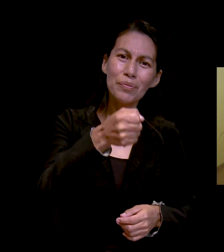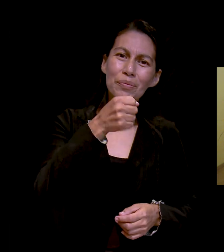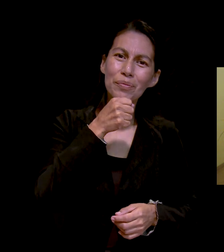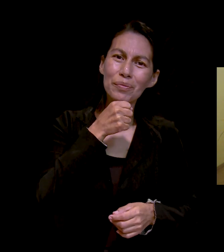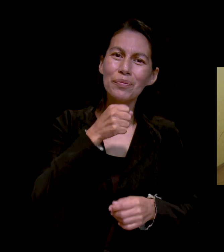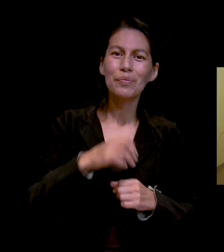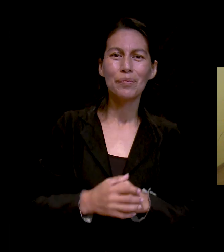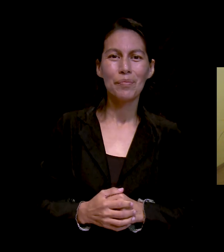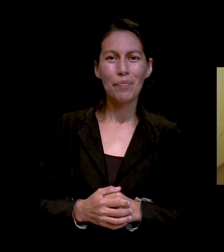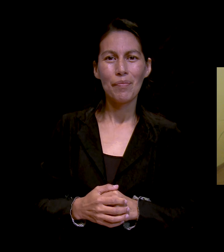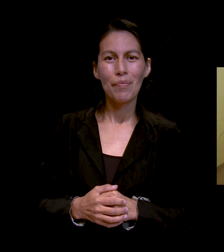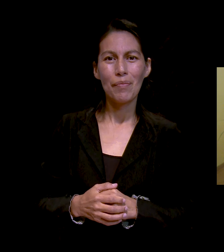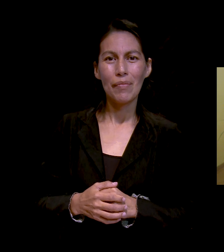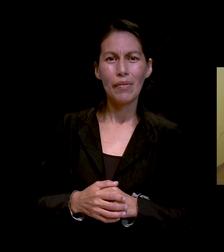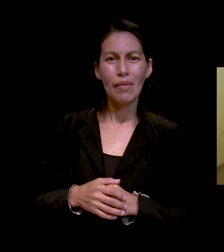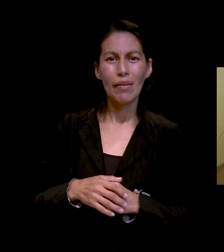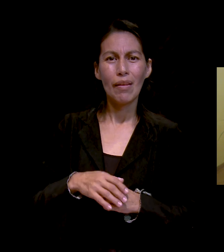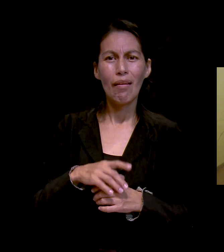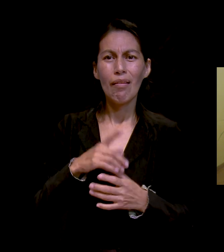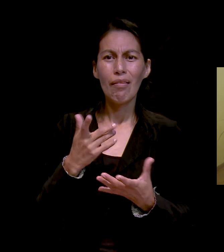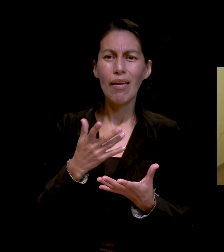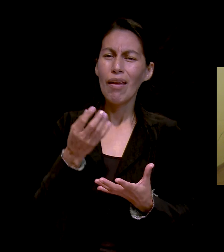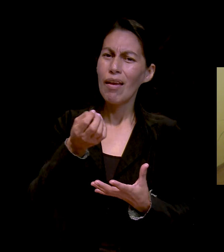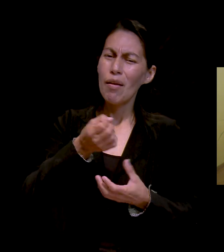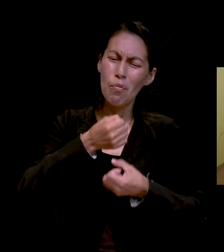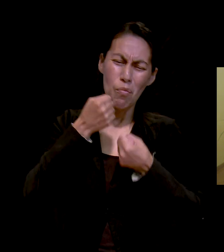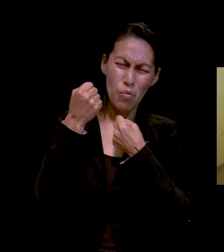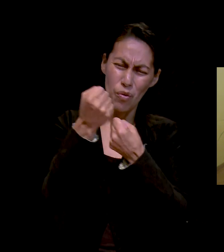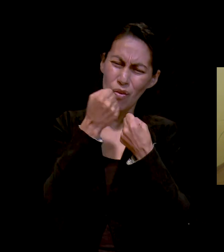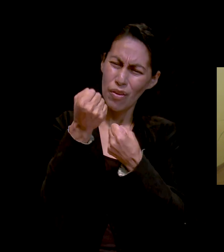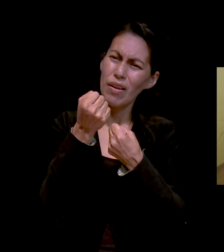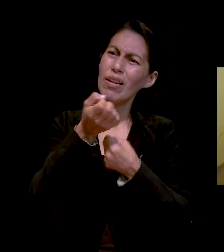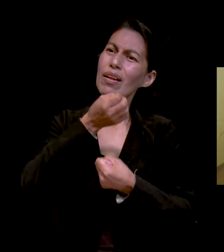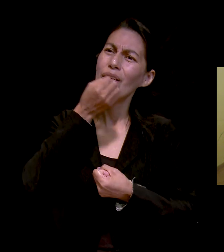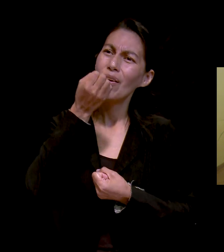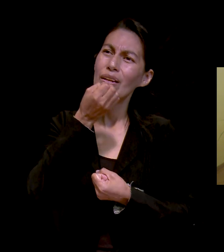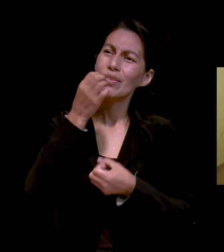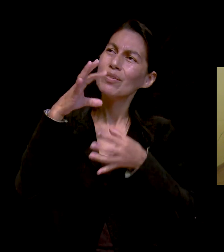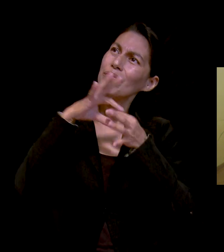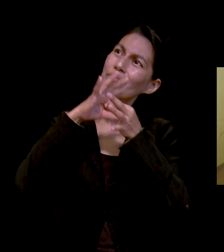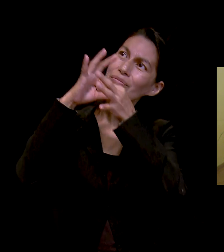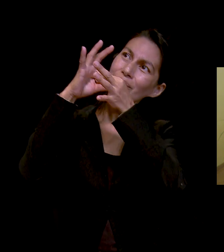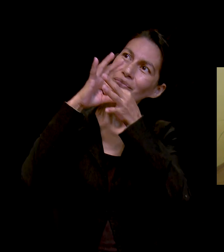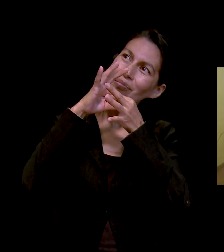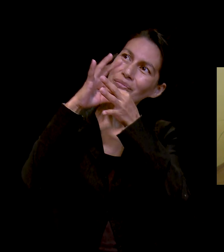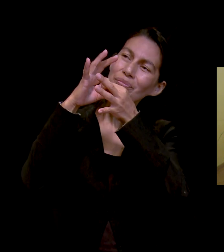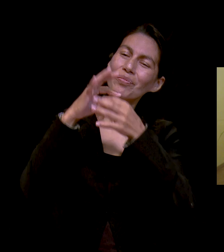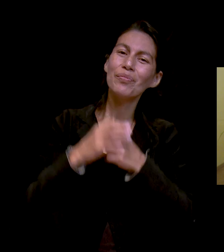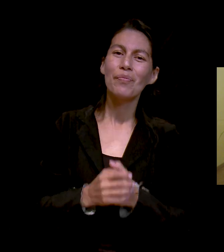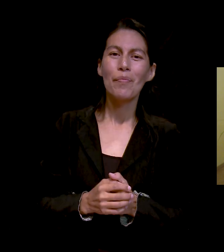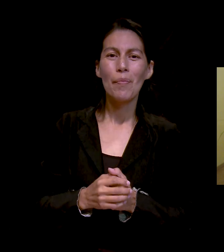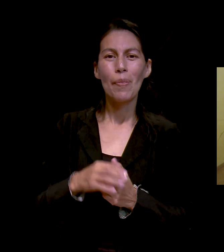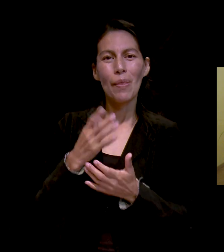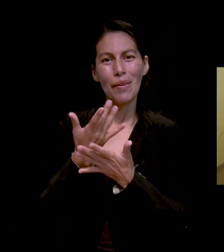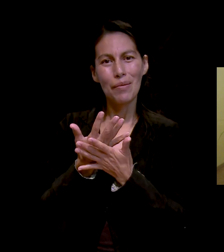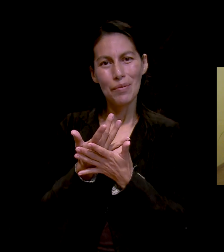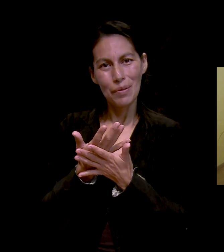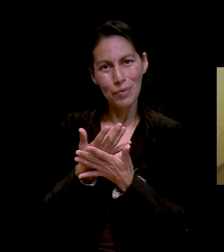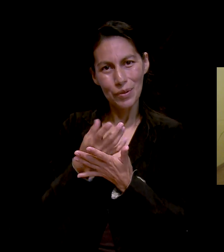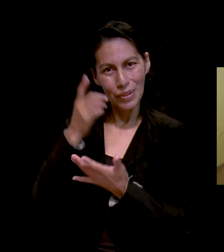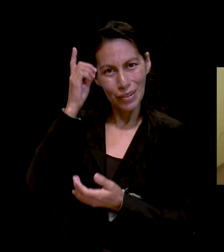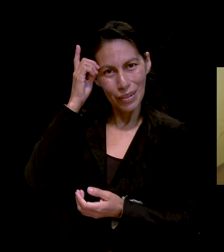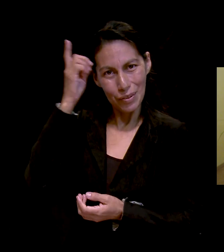y el poder de la oración. Esperamos que Dios siga consolando a mucha gente,